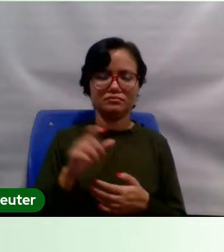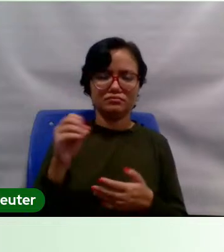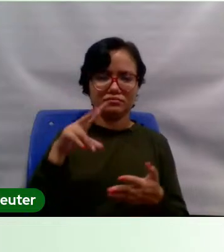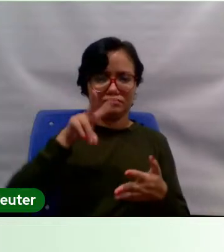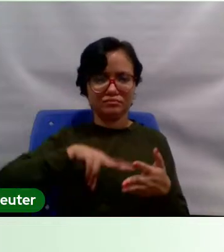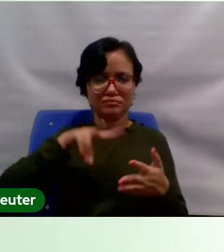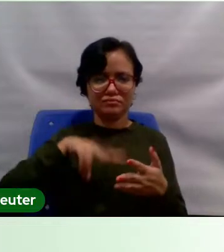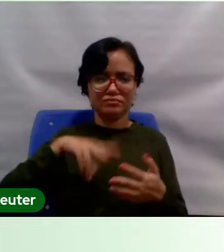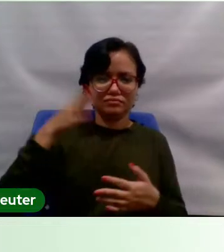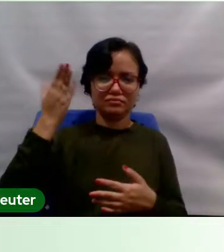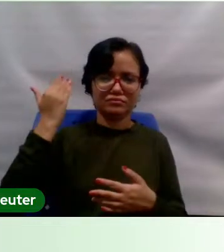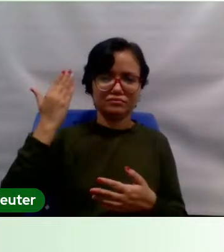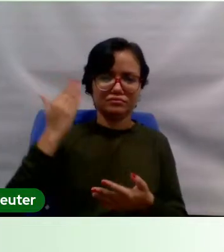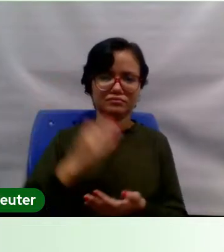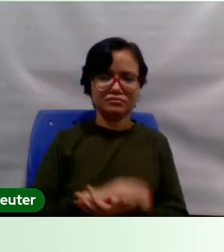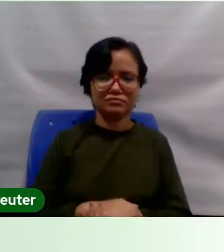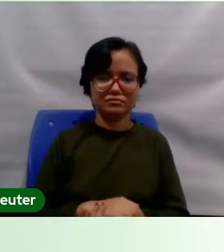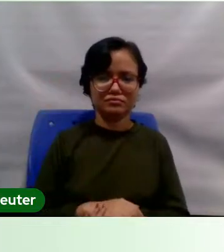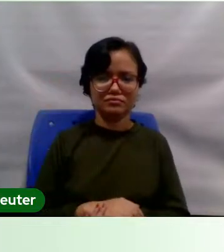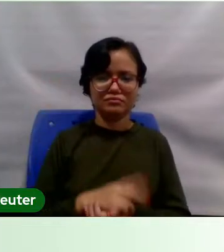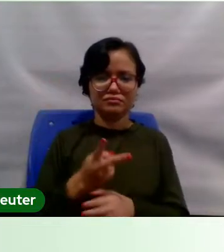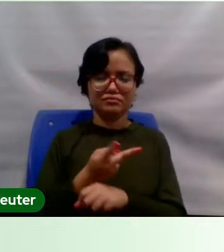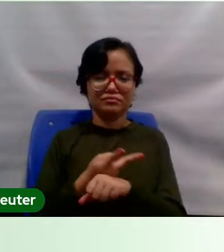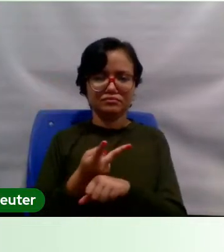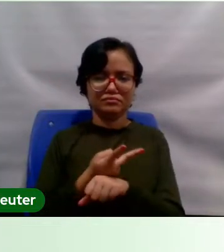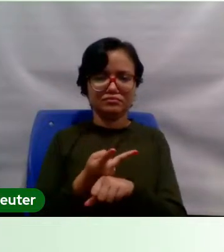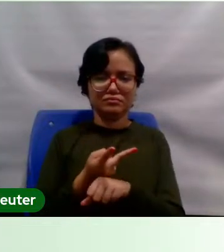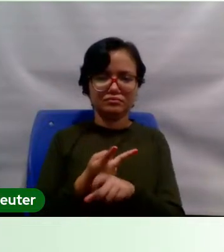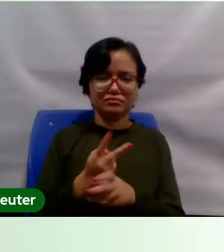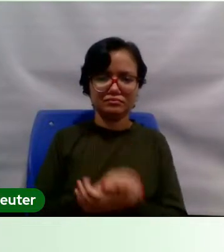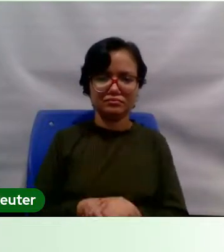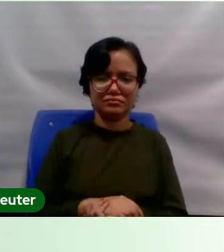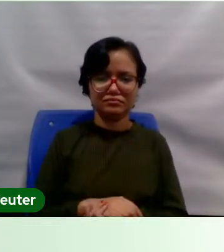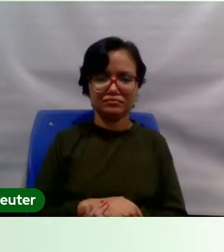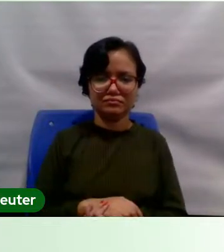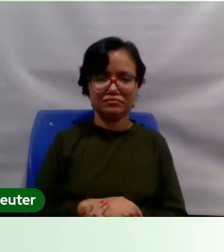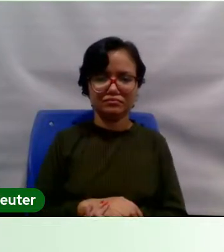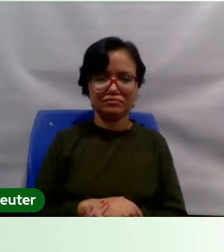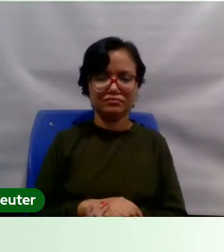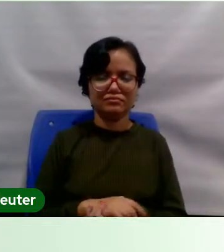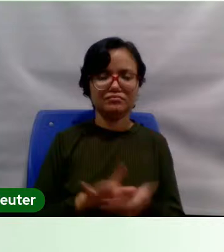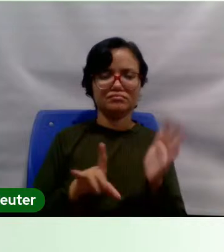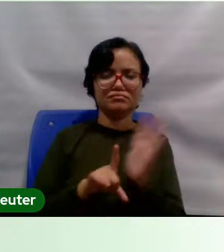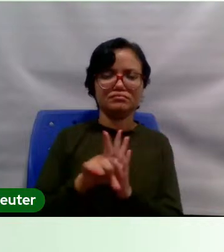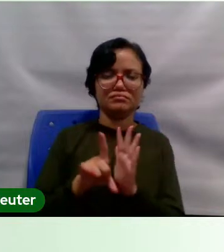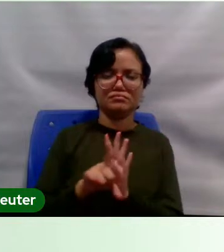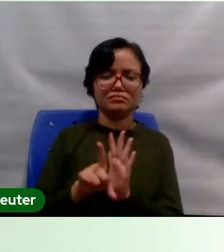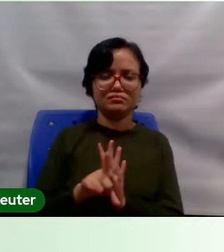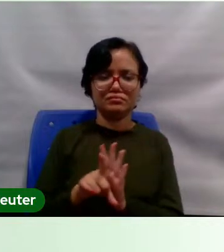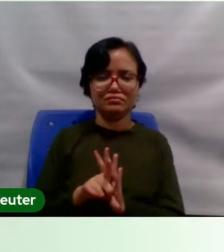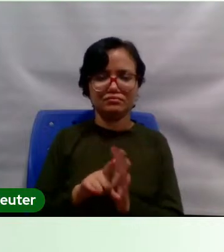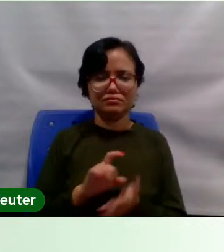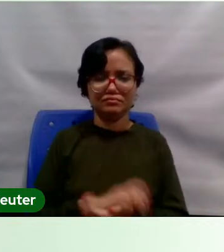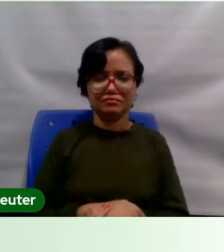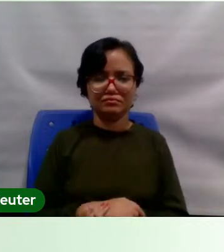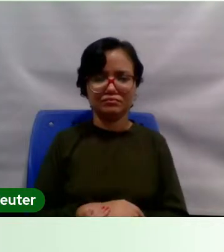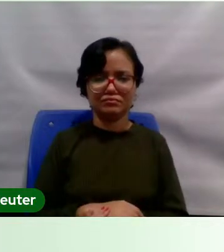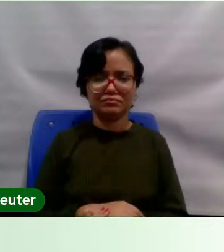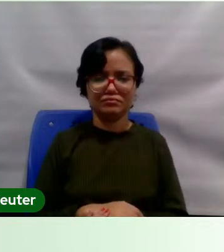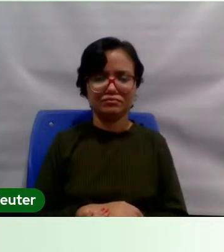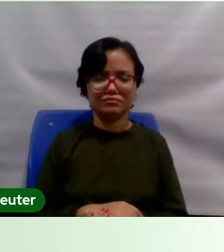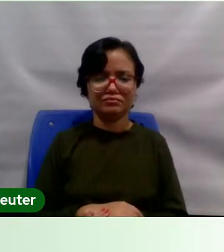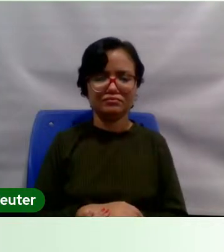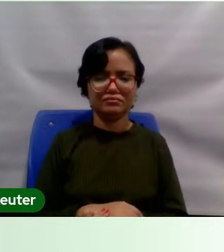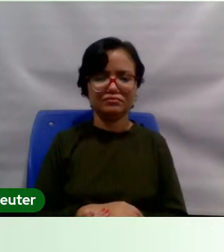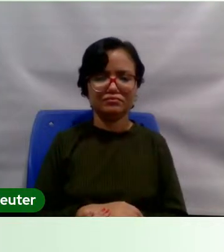desconstruir, procura questionar o sustentáculo do